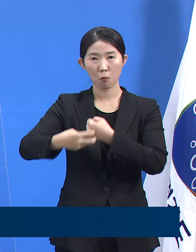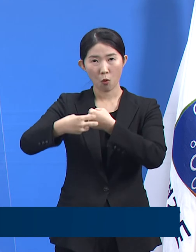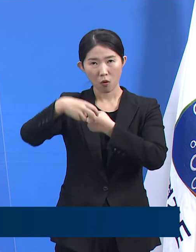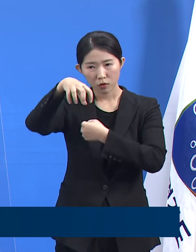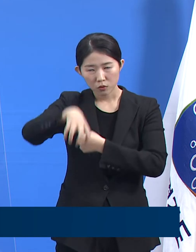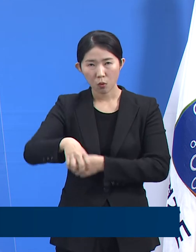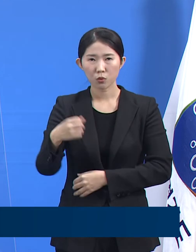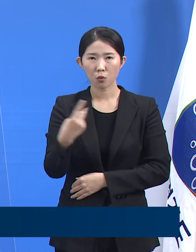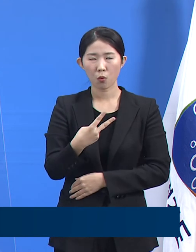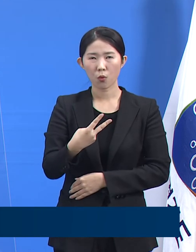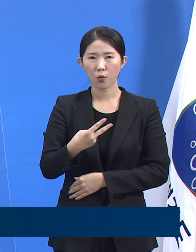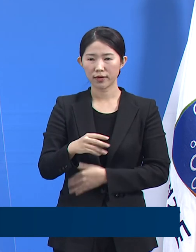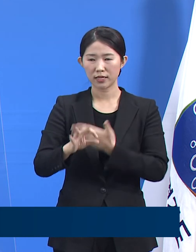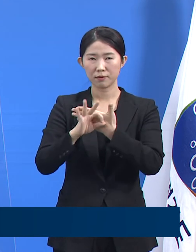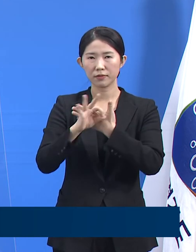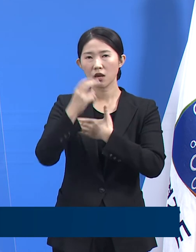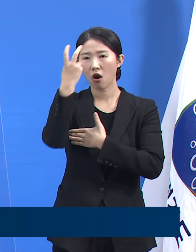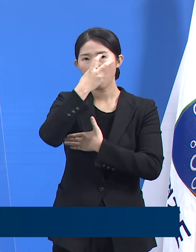받아주시기 바랍니다.